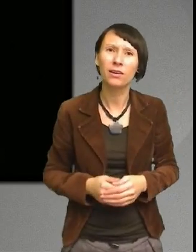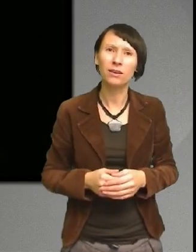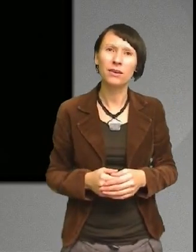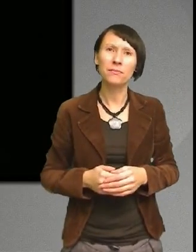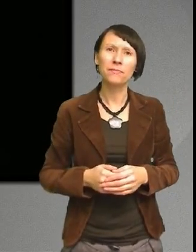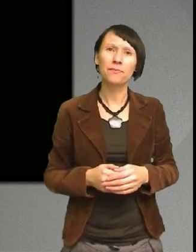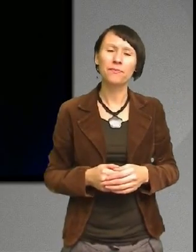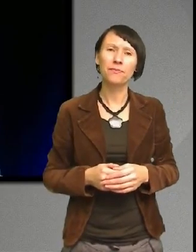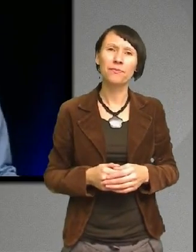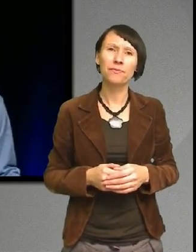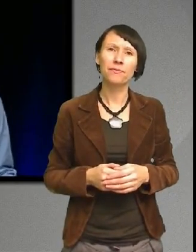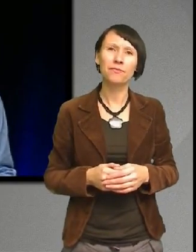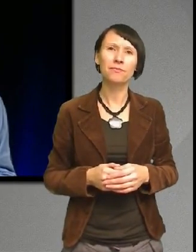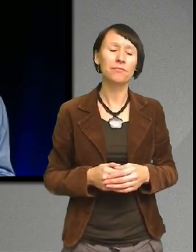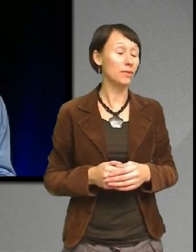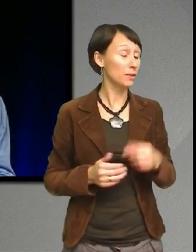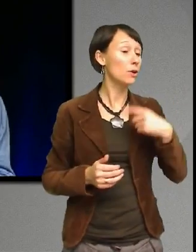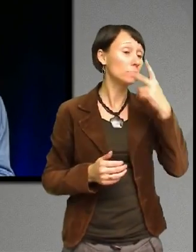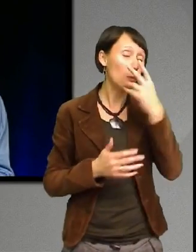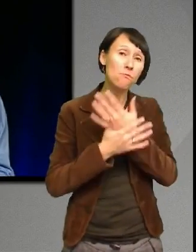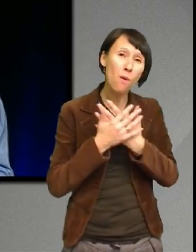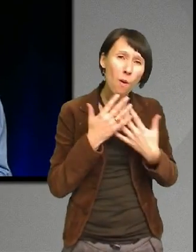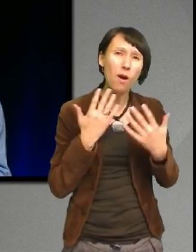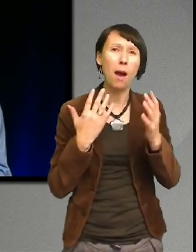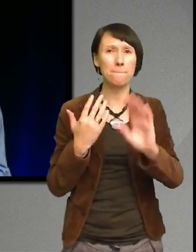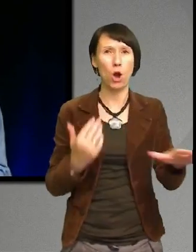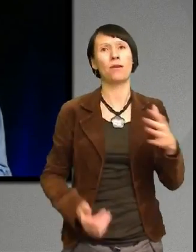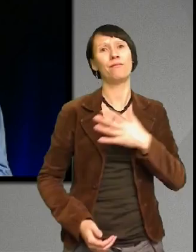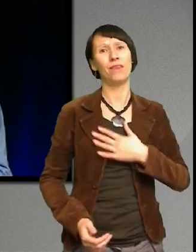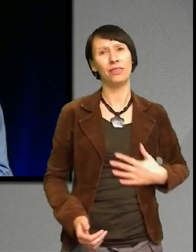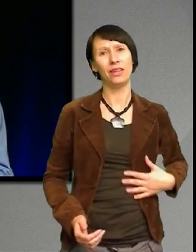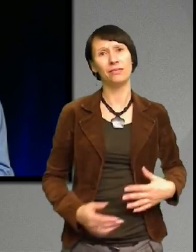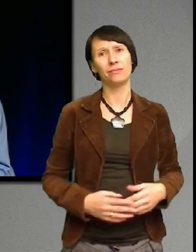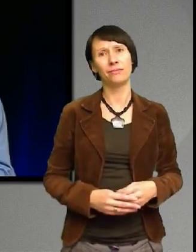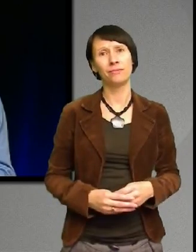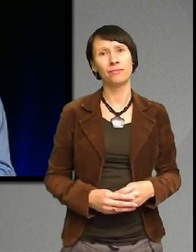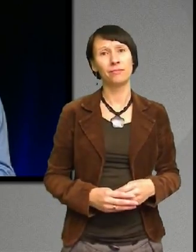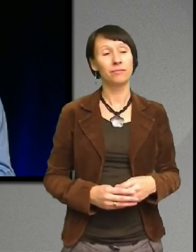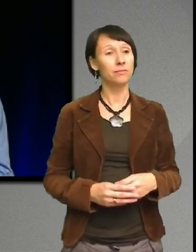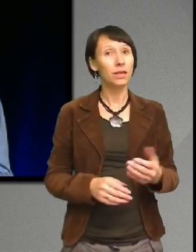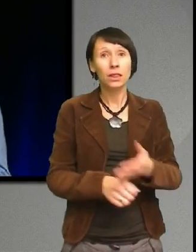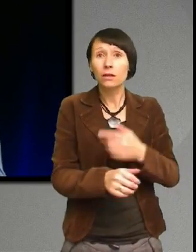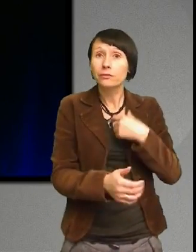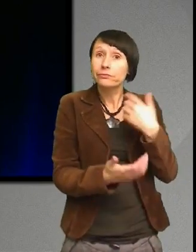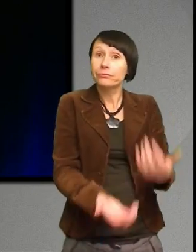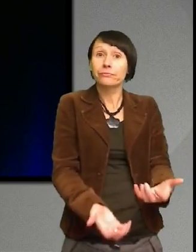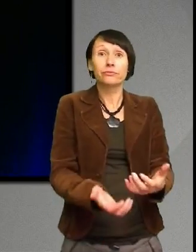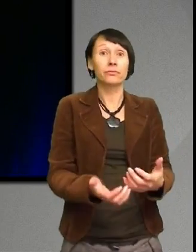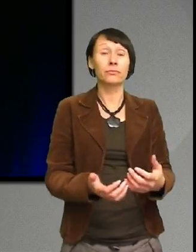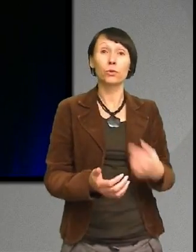Det var en extrem barnfattigdom jag såg. Men jag visste inte om det. Jag sa till min pappa, pappa, vad